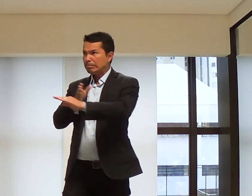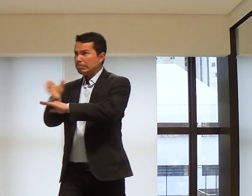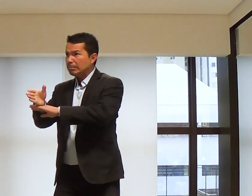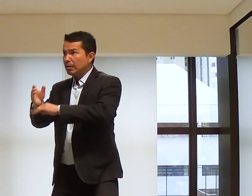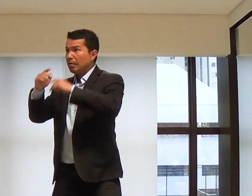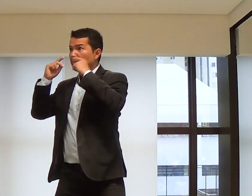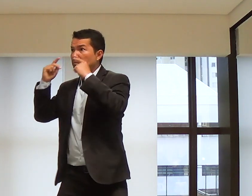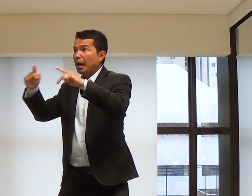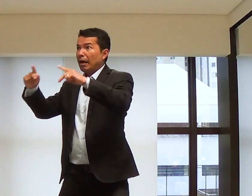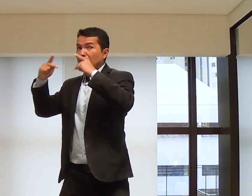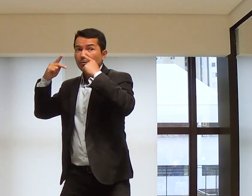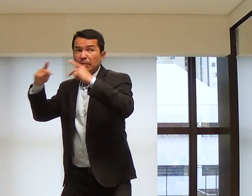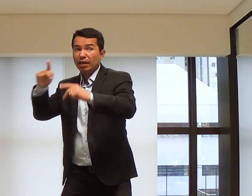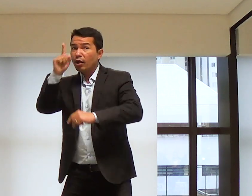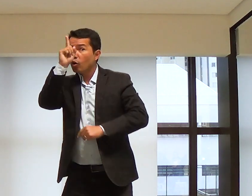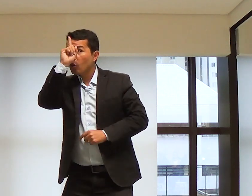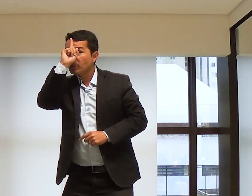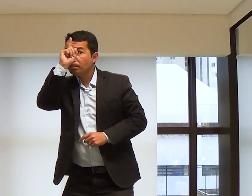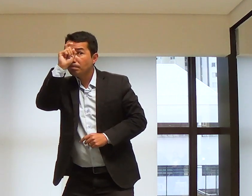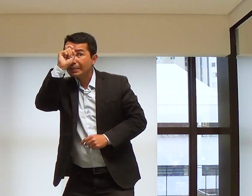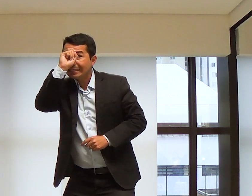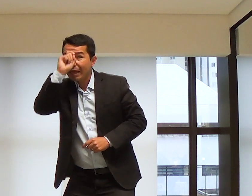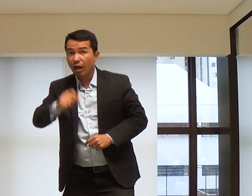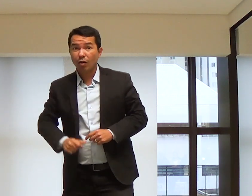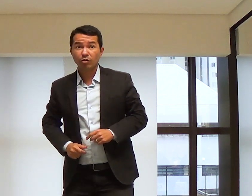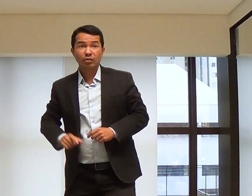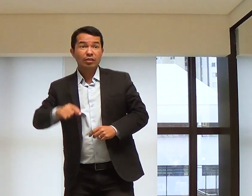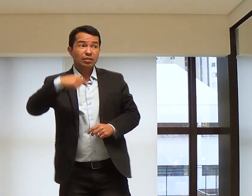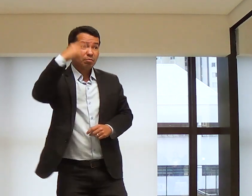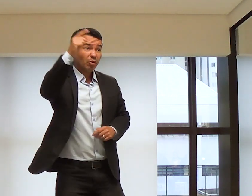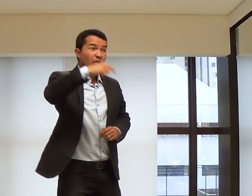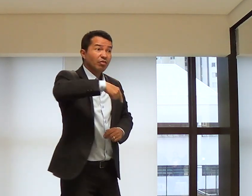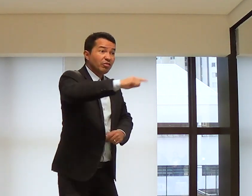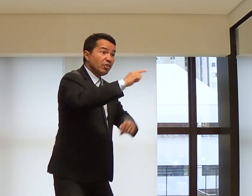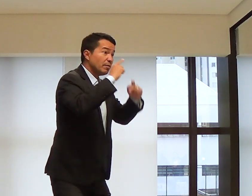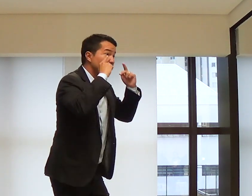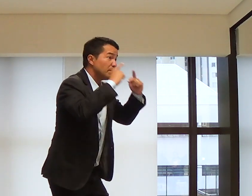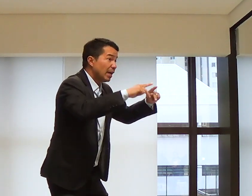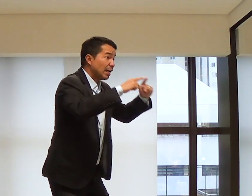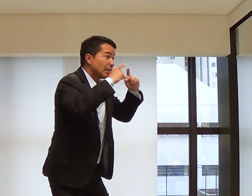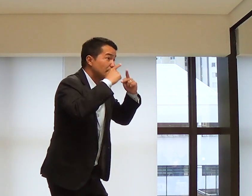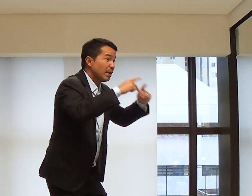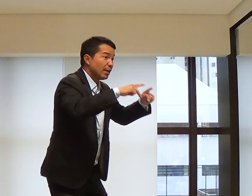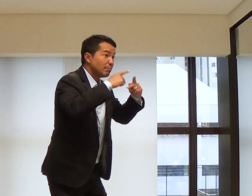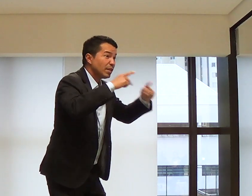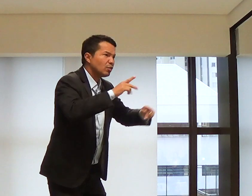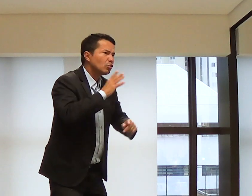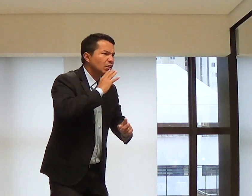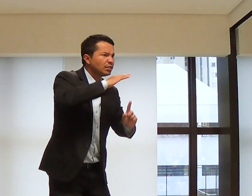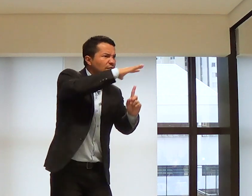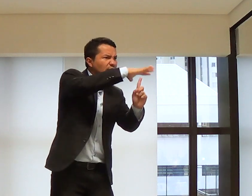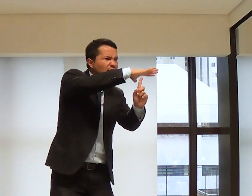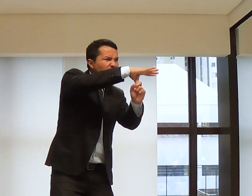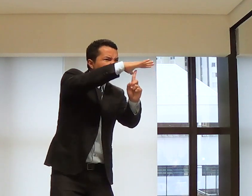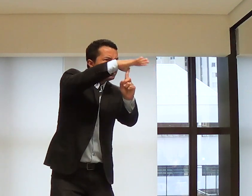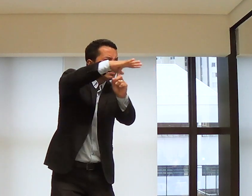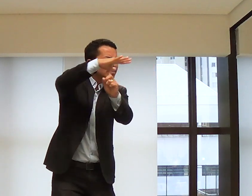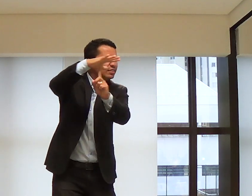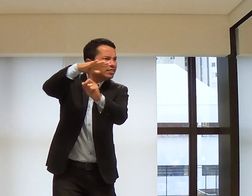pregando ali. É, fui no hospital também. Fui, preguei, falar. Sabe,